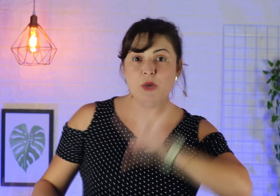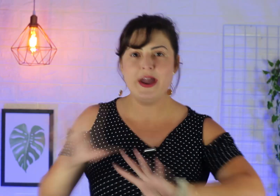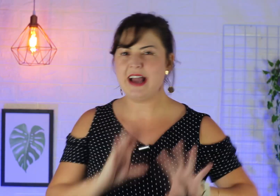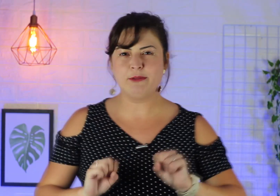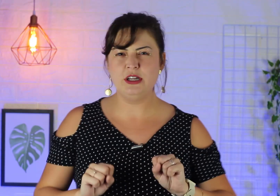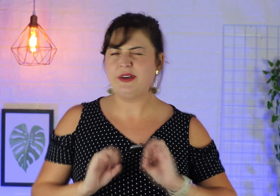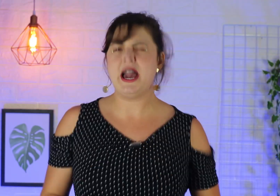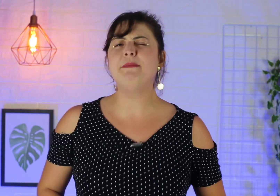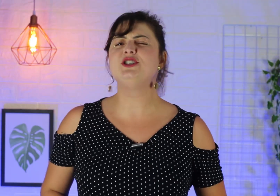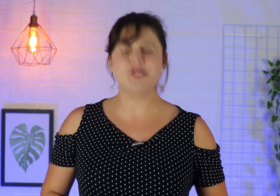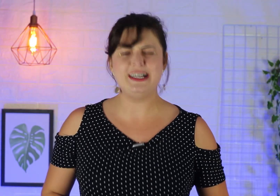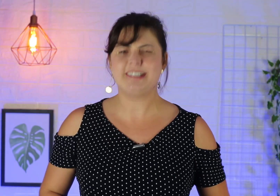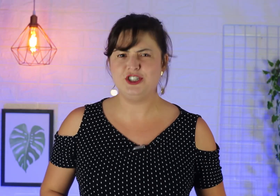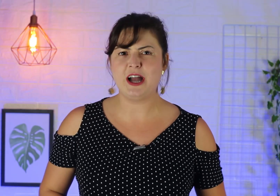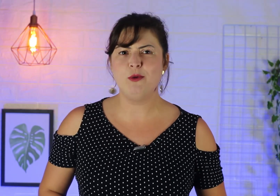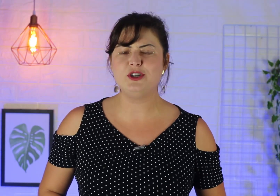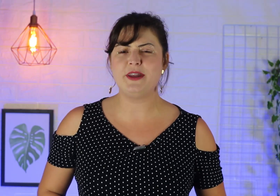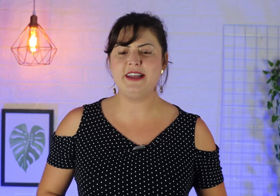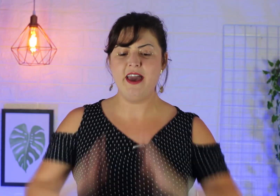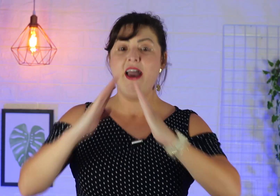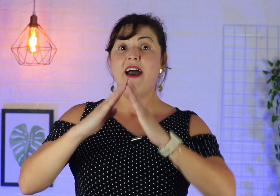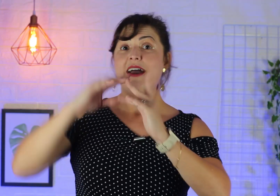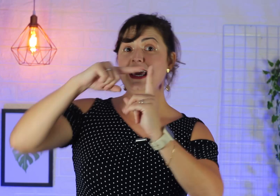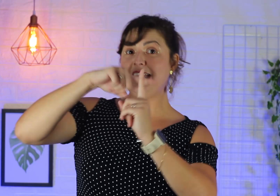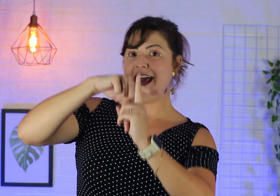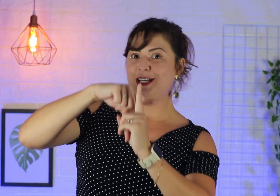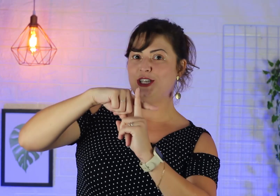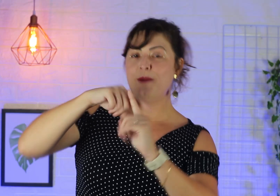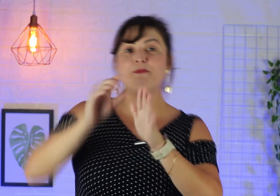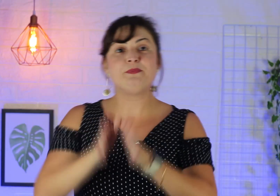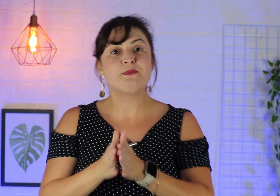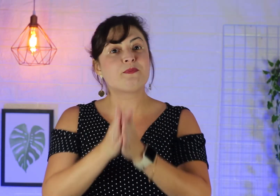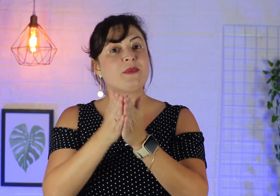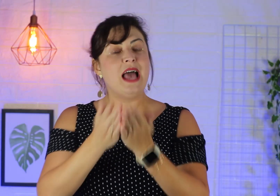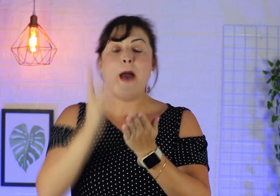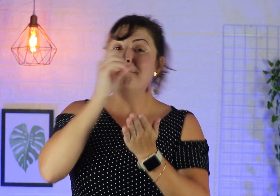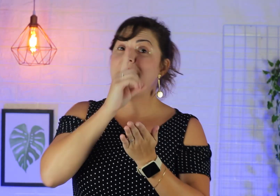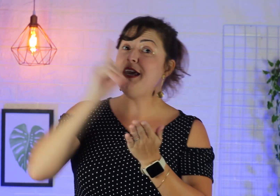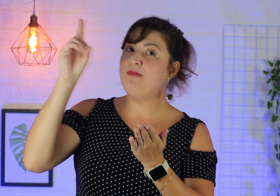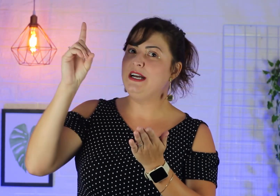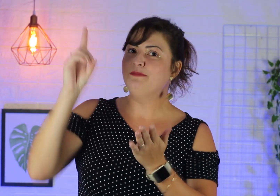Então, recapitulando aqui, rapidinho, os sinais que a gente acabou de aprender. Igreja. Bíblia.